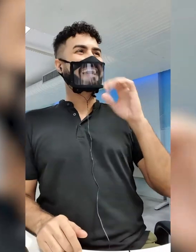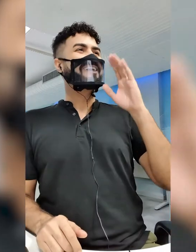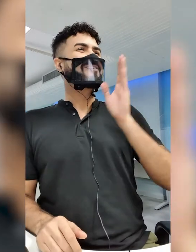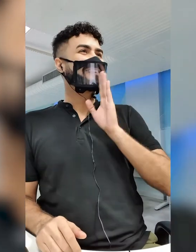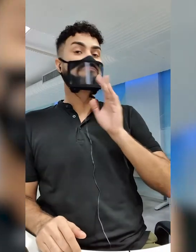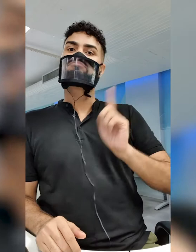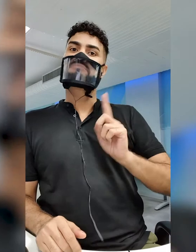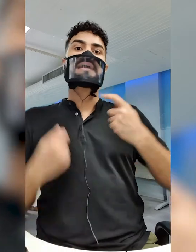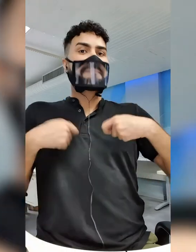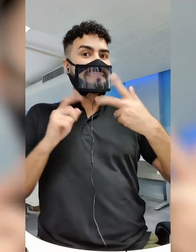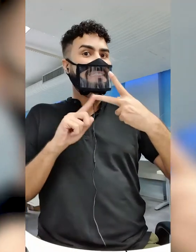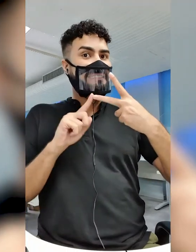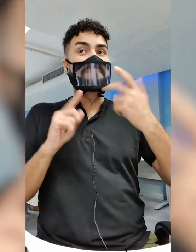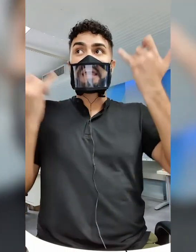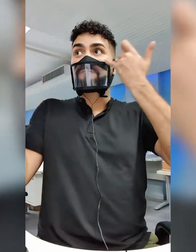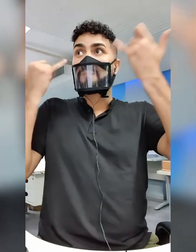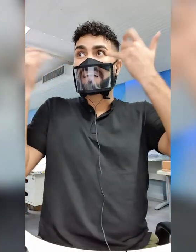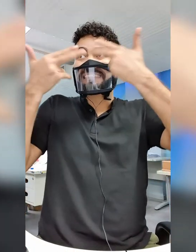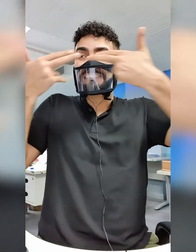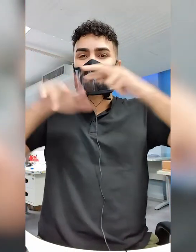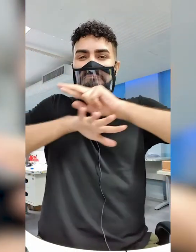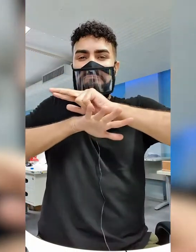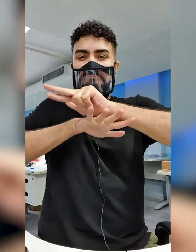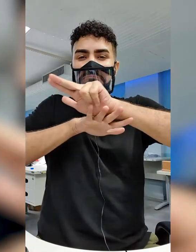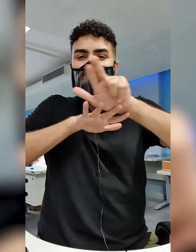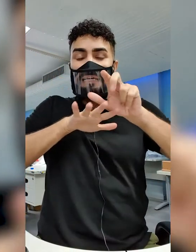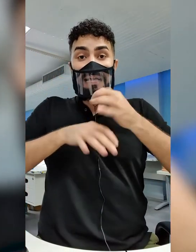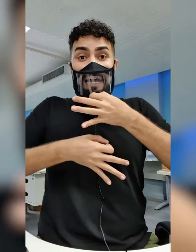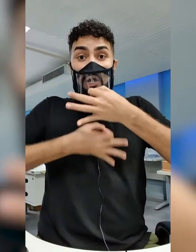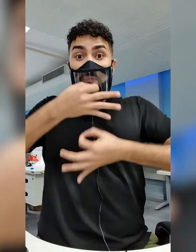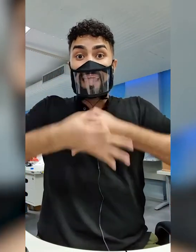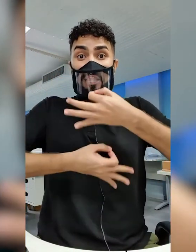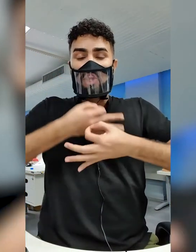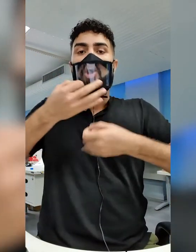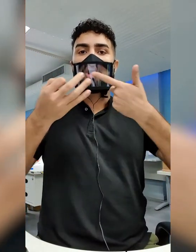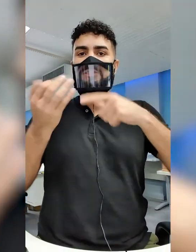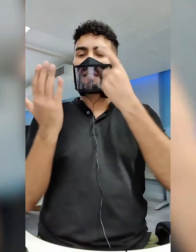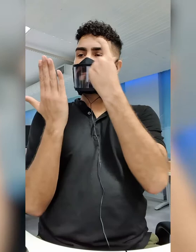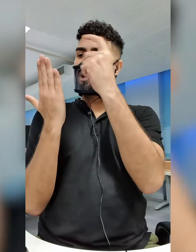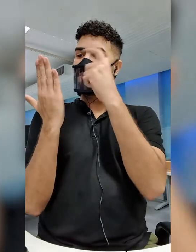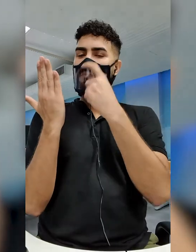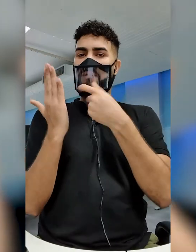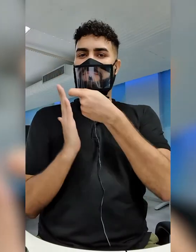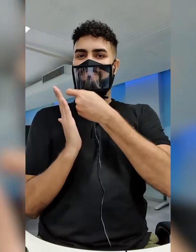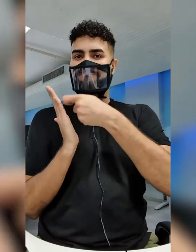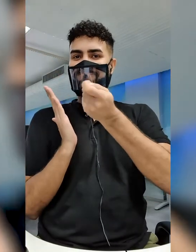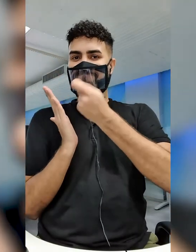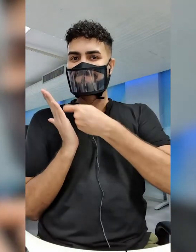de redação. É preciso também ter um bom repertório de informações e argumentos para desenvolver o tema proposto.